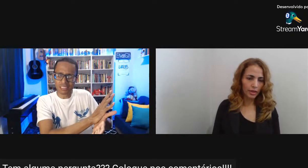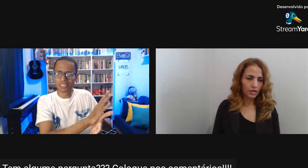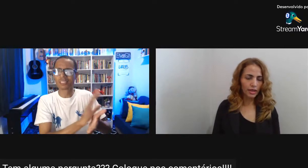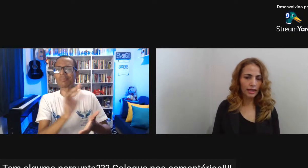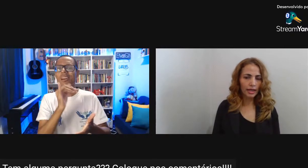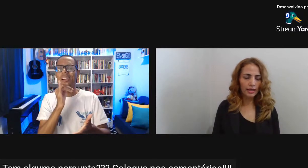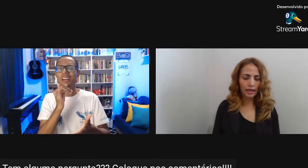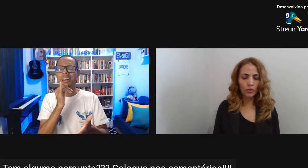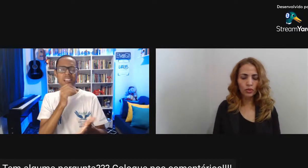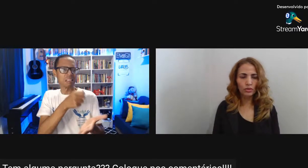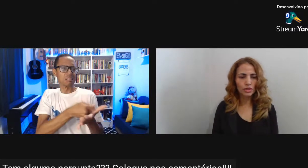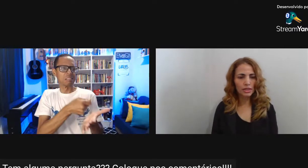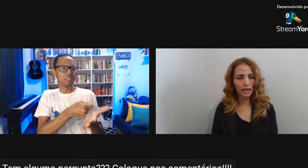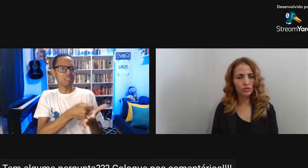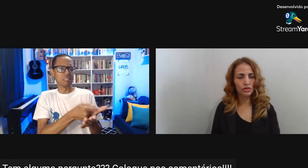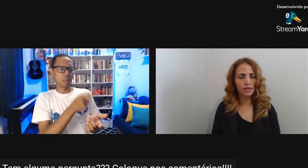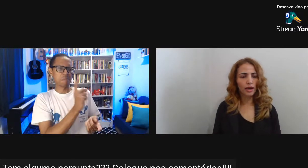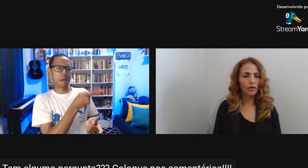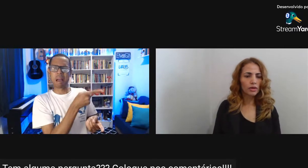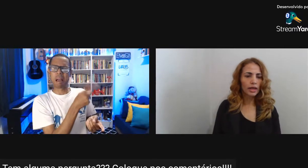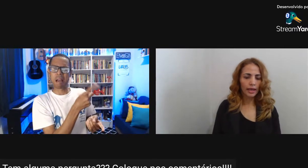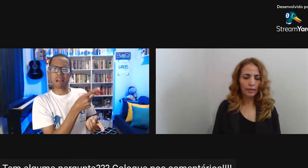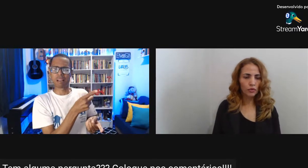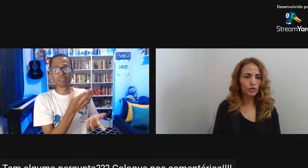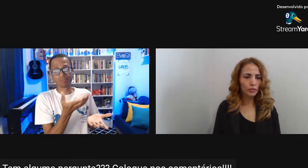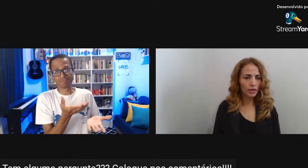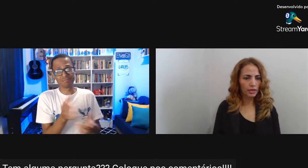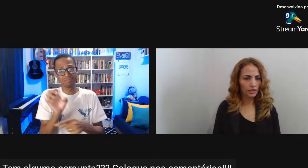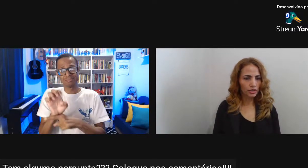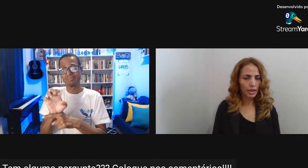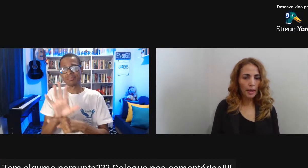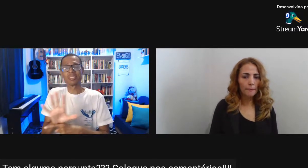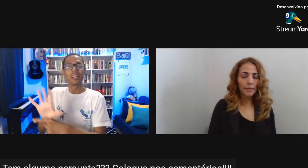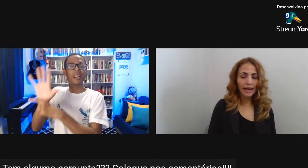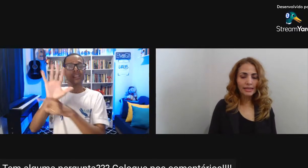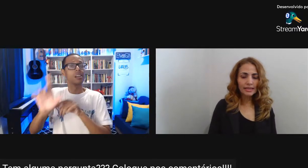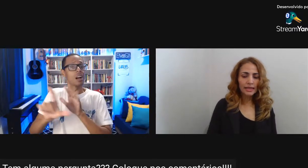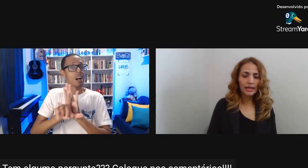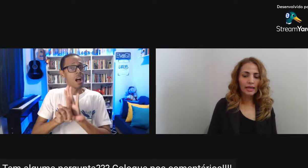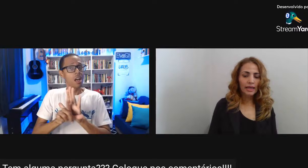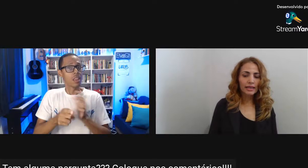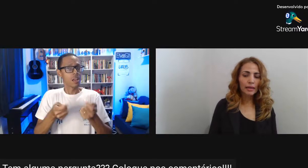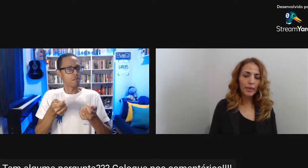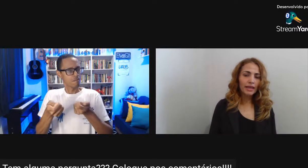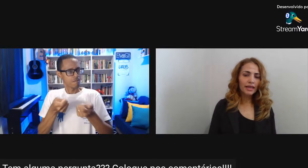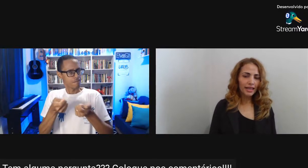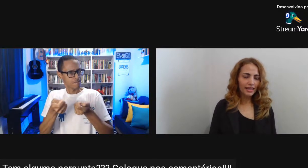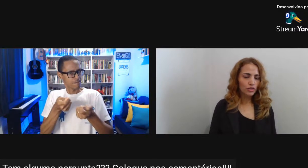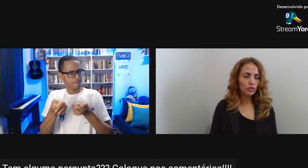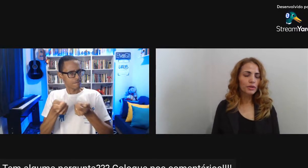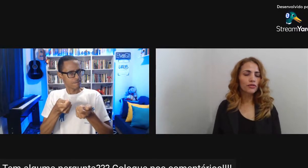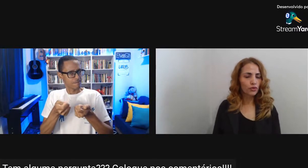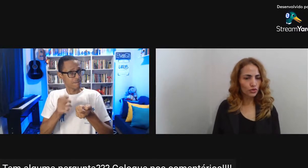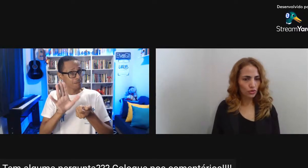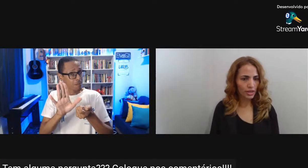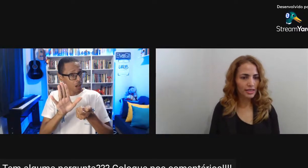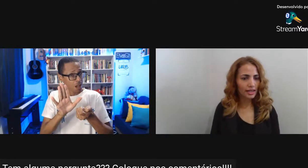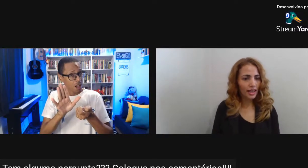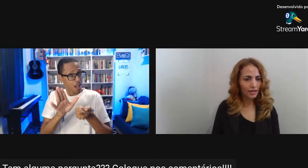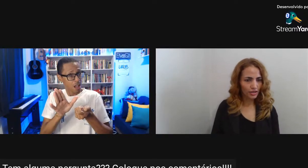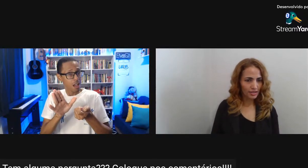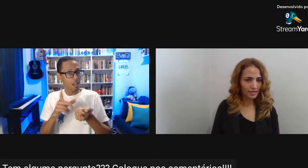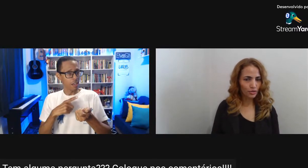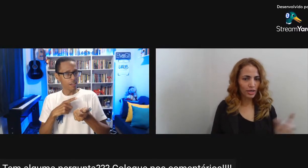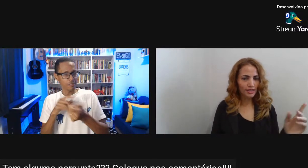Obviamente A lei que regula Um estado social É muito importante Mas Também cria Subterfúgios